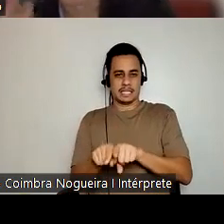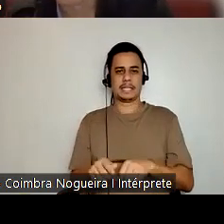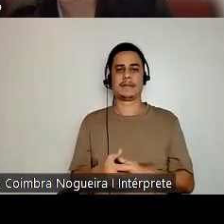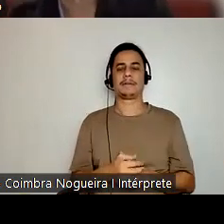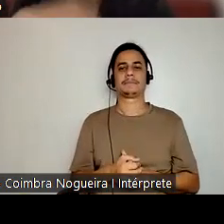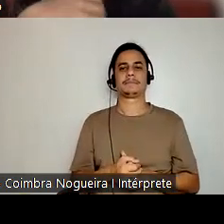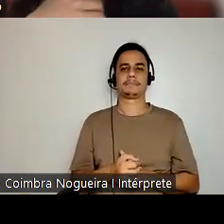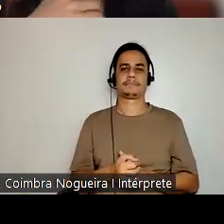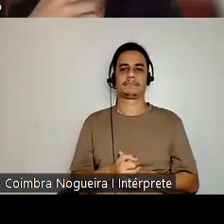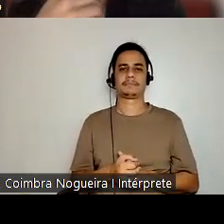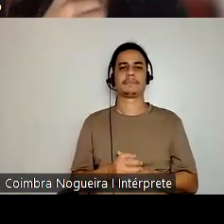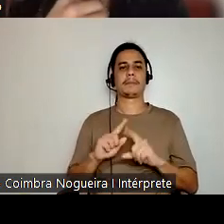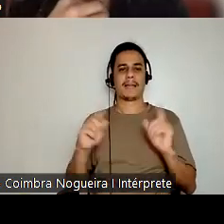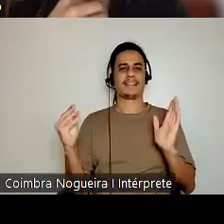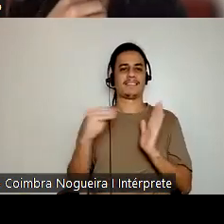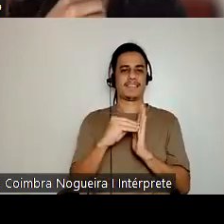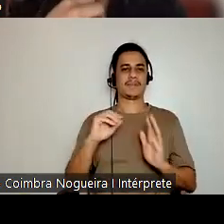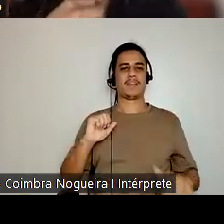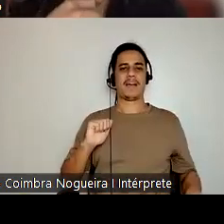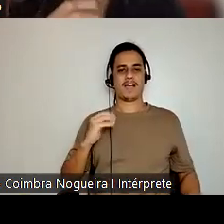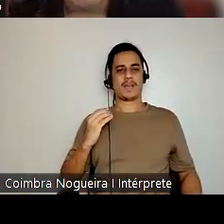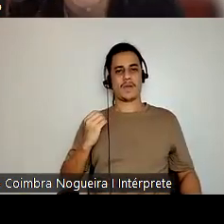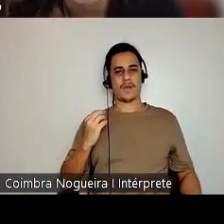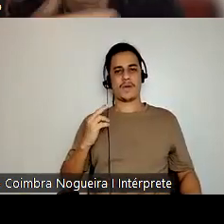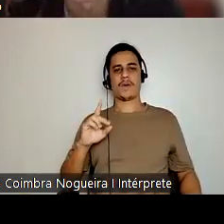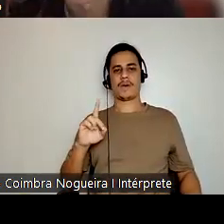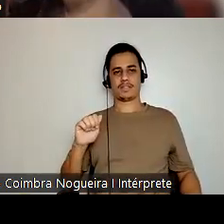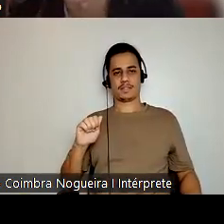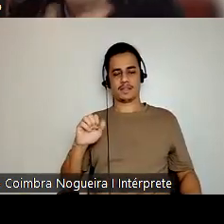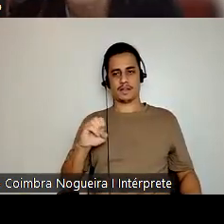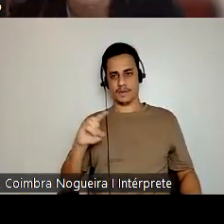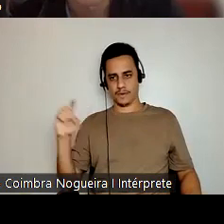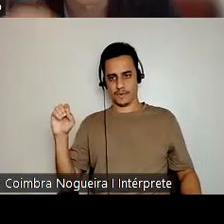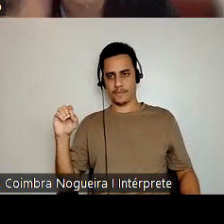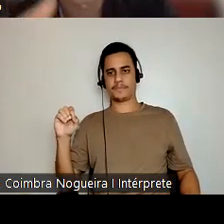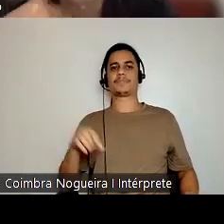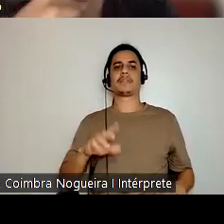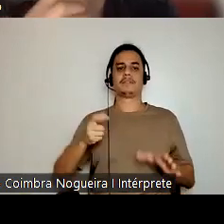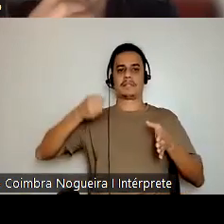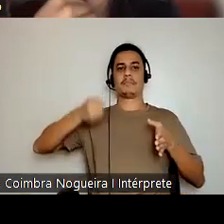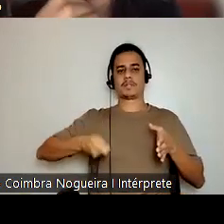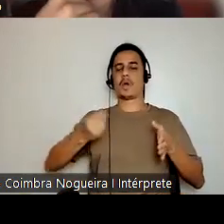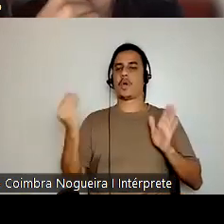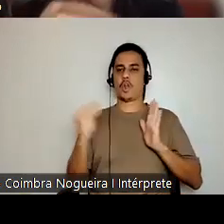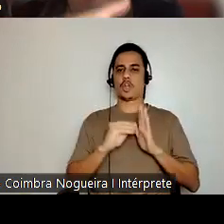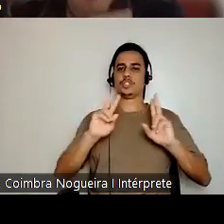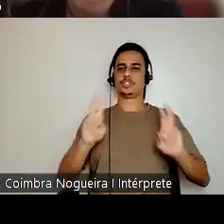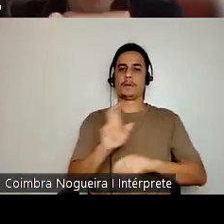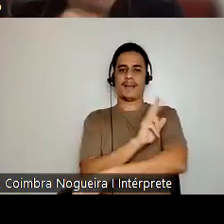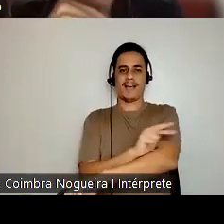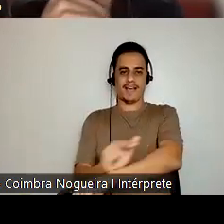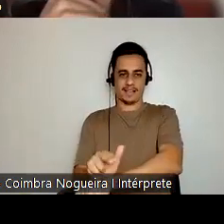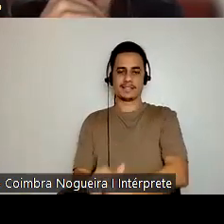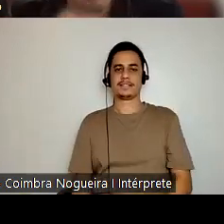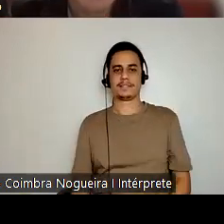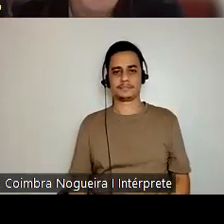entanto no acordo o Tribunal de Alçadas ele traz esse elemento racial. Então, eu leio